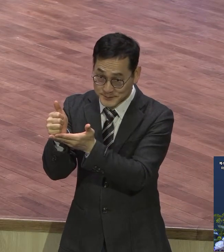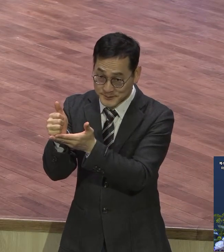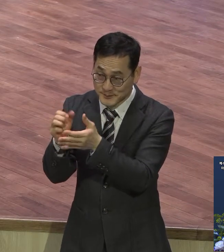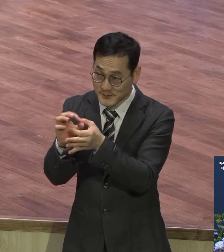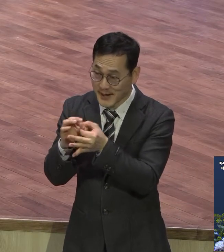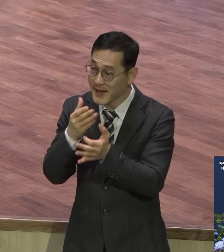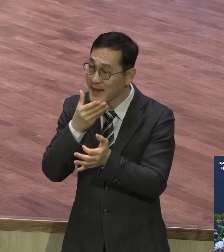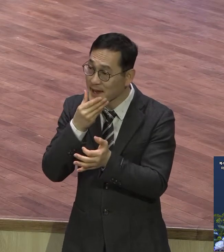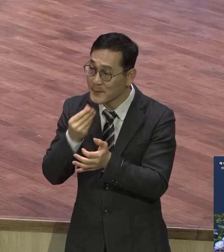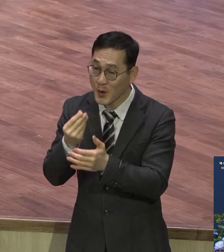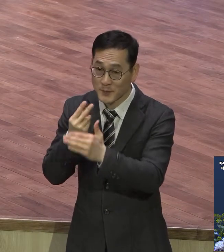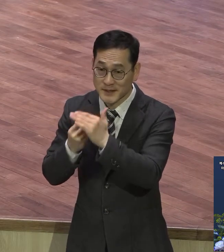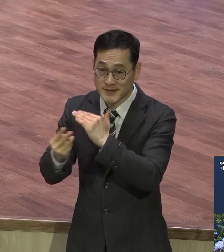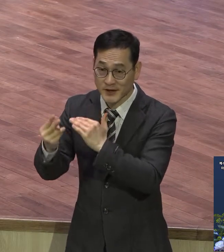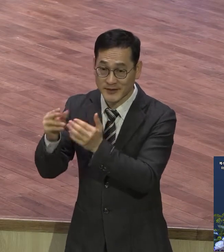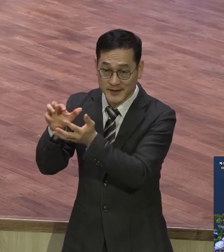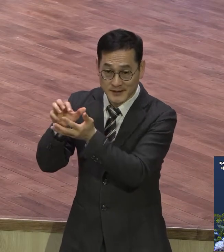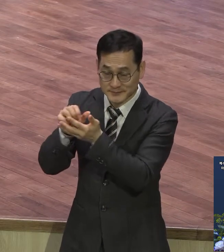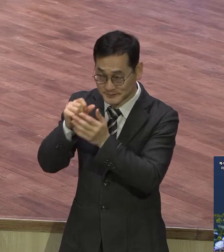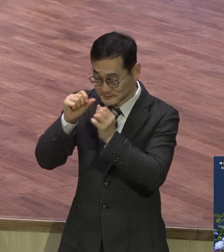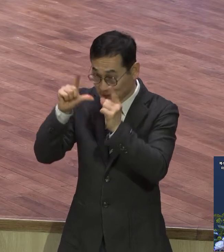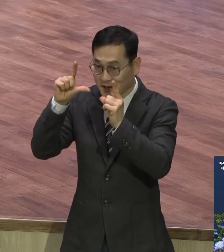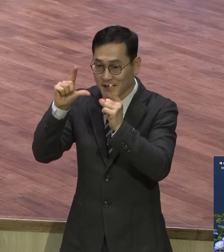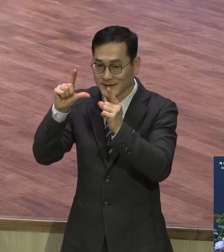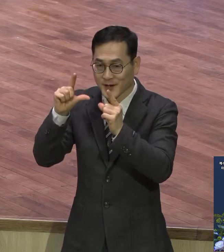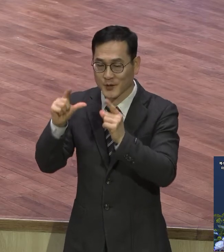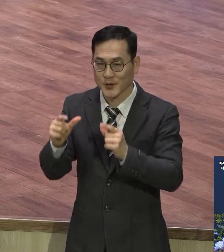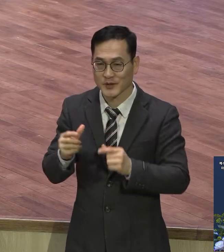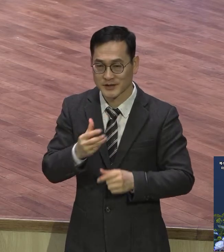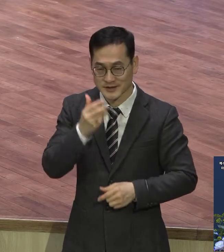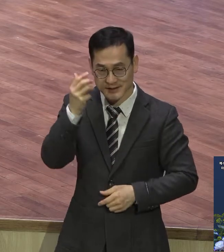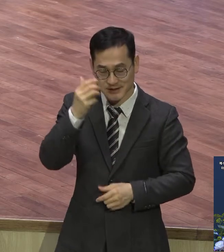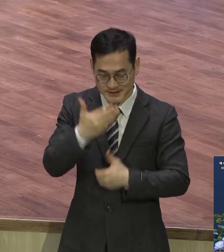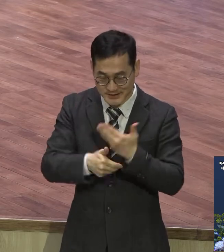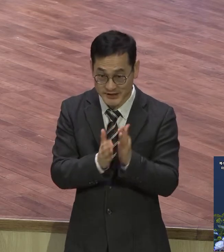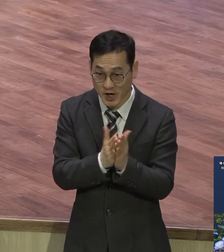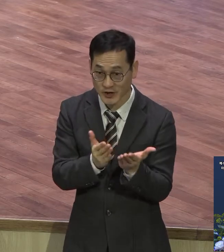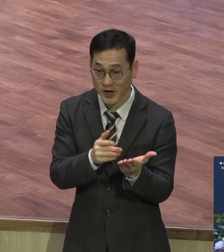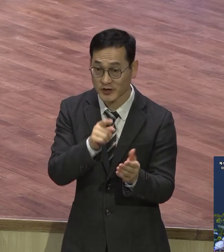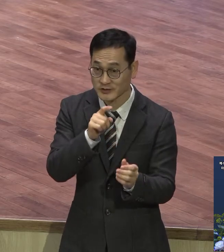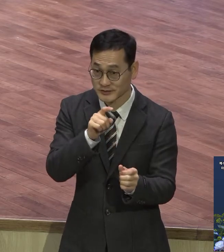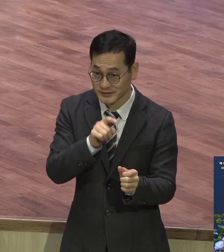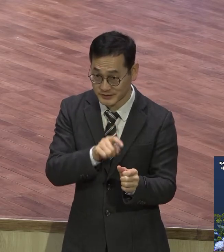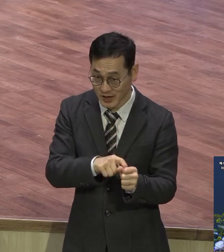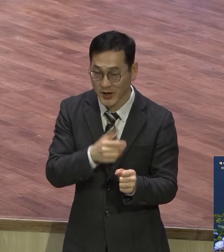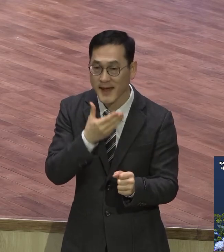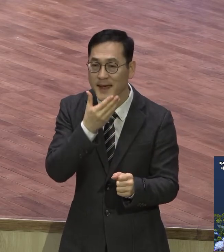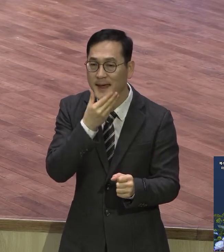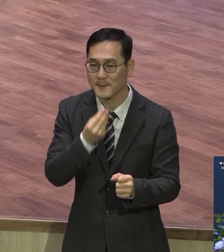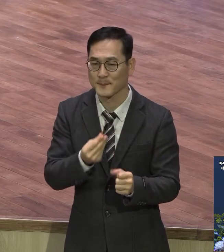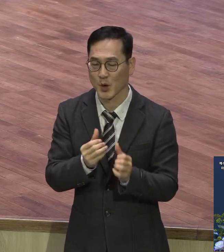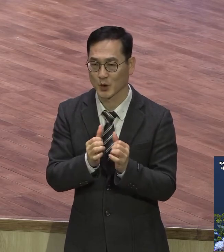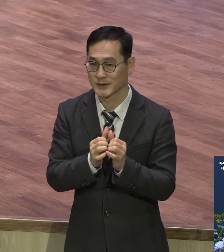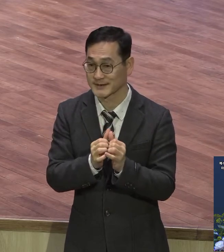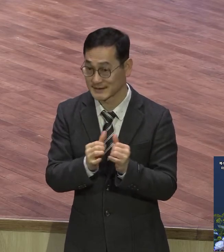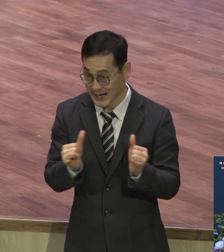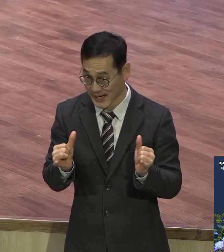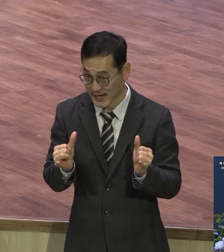성경적 이 행복자 성경적 행복자의 이 전파자로